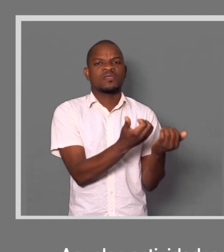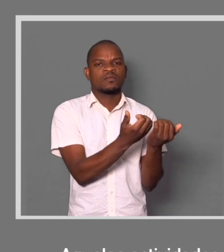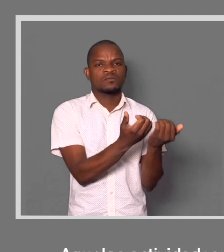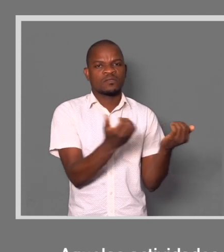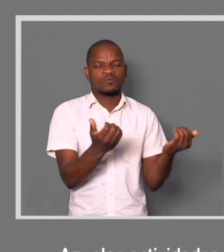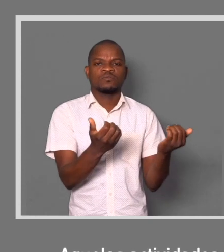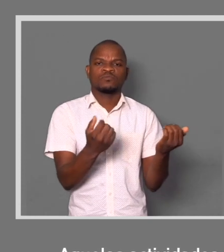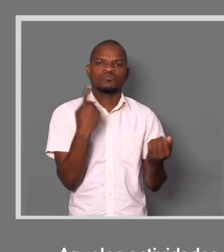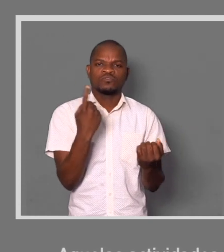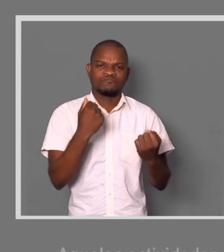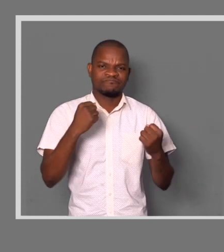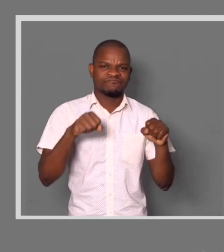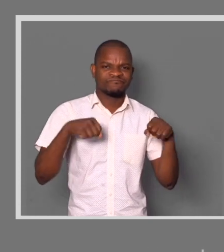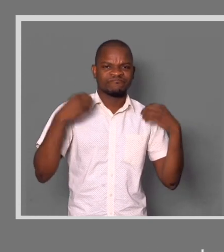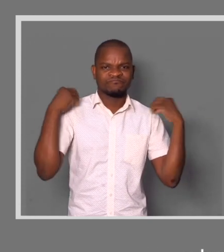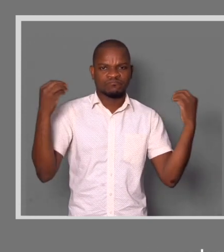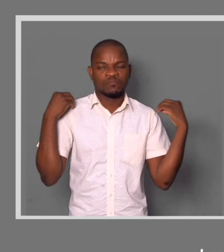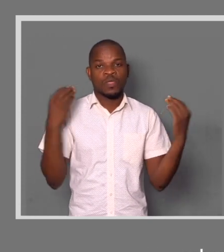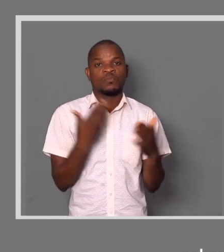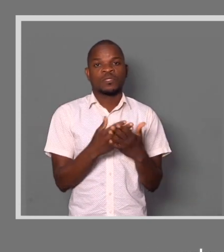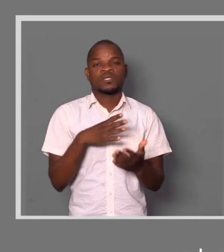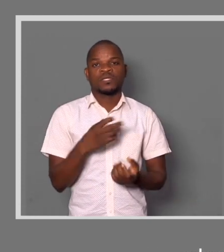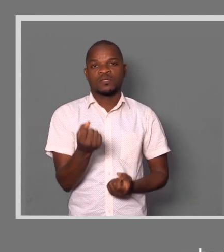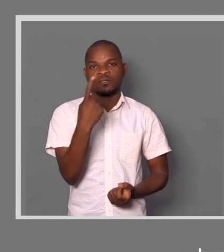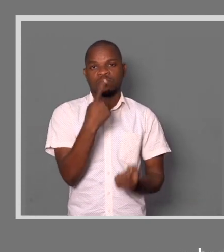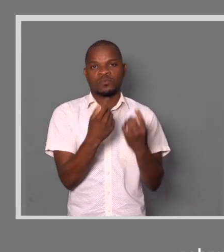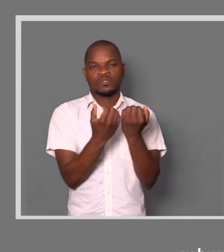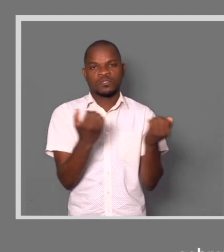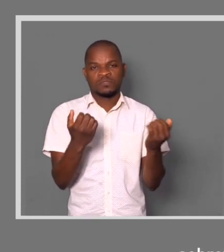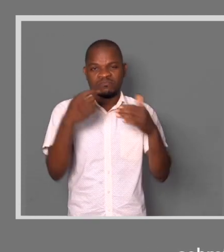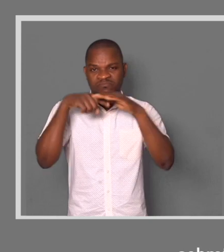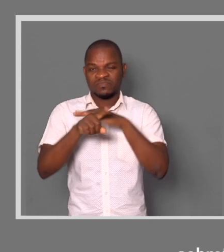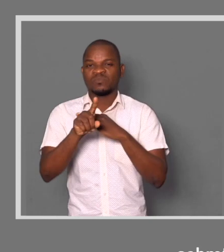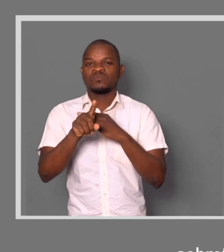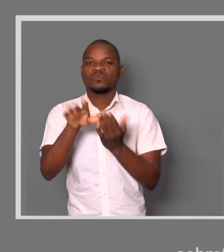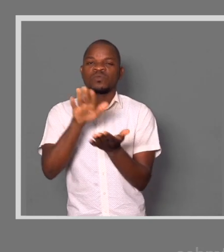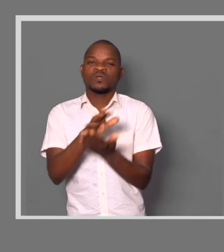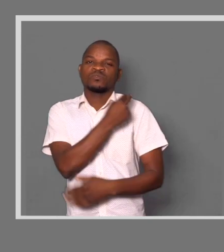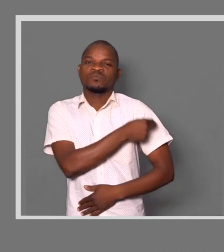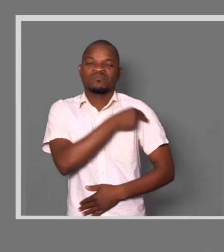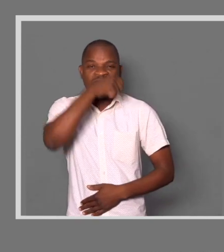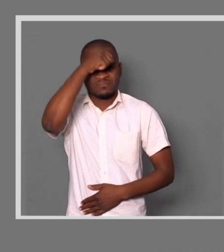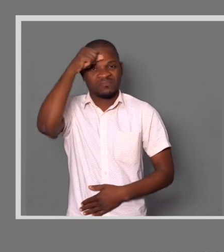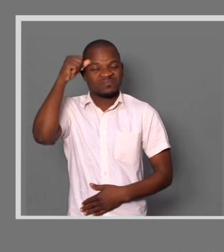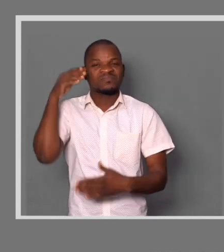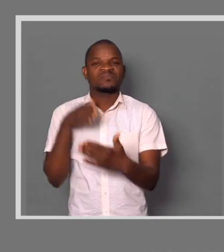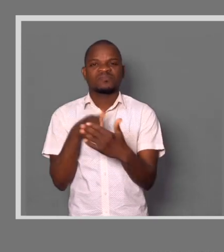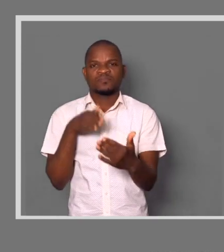aqueles estímulos em casa. Sobretudo aqueles que não conseguem chegar até o mercado sanitário. Mas uma